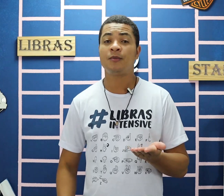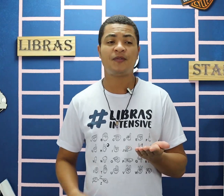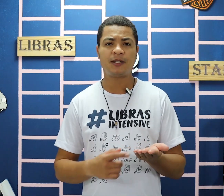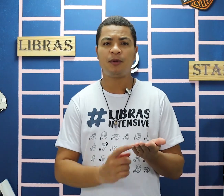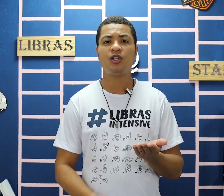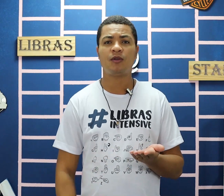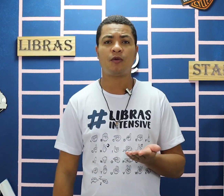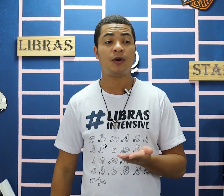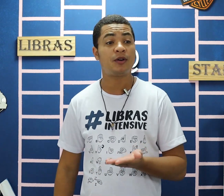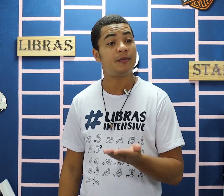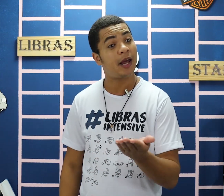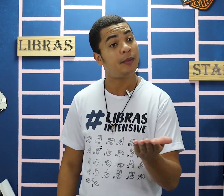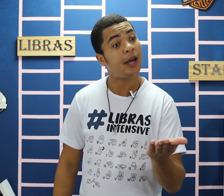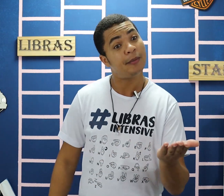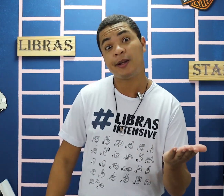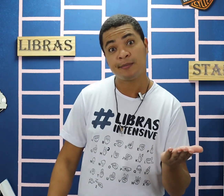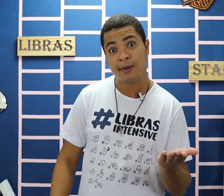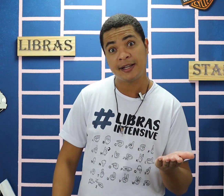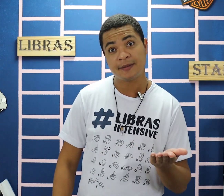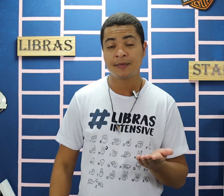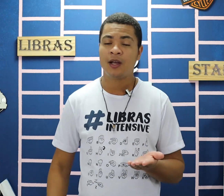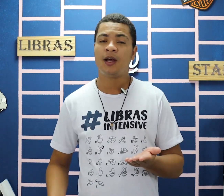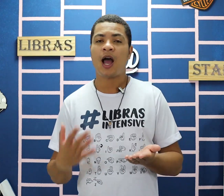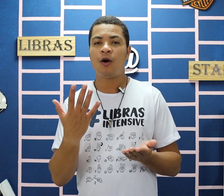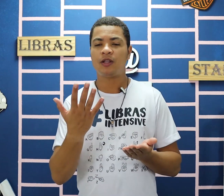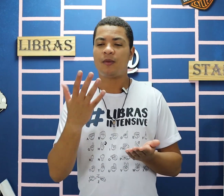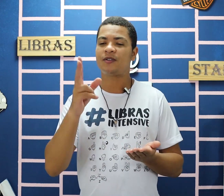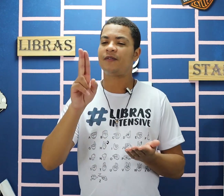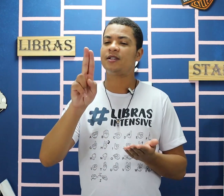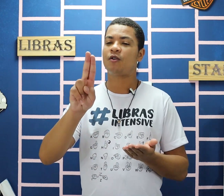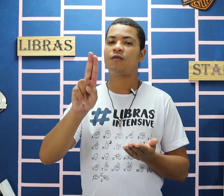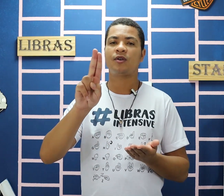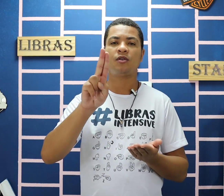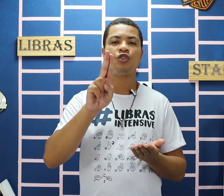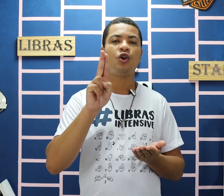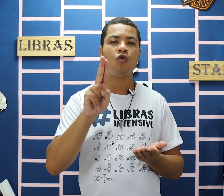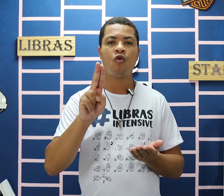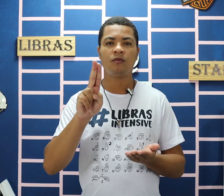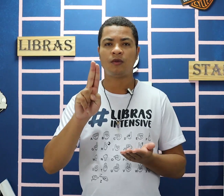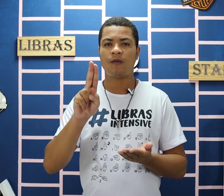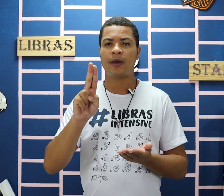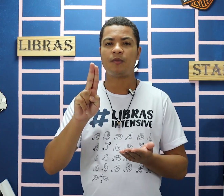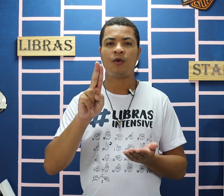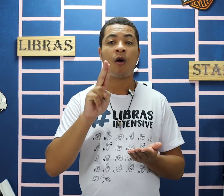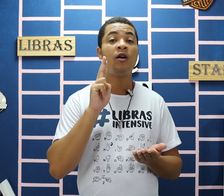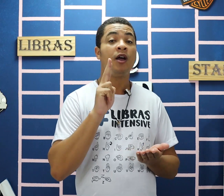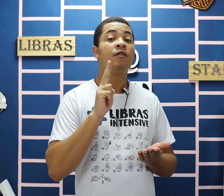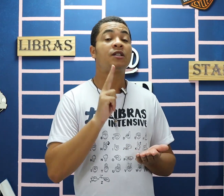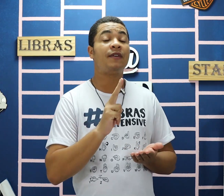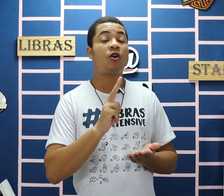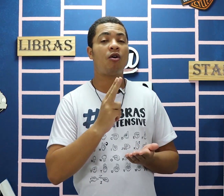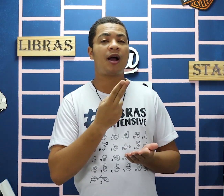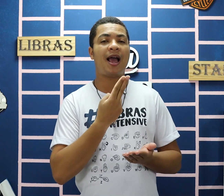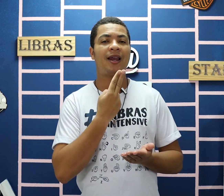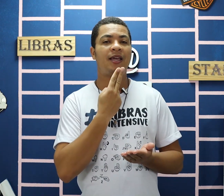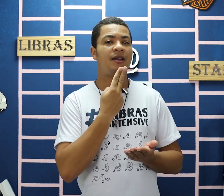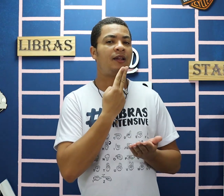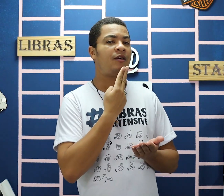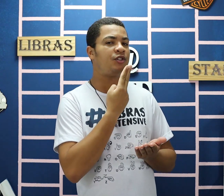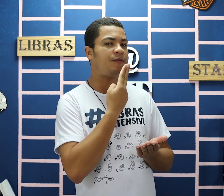Se não estivesse pedindo alguma coisinha, dá aí, me dá aí, me dá aí, beleza? A outra mão, vai fazer a configuração de U, do alfabeto manual, você vai colocar ela aqui de